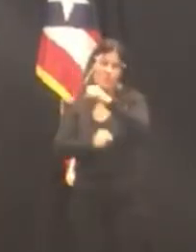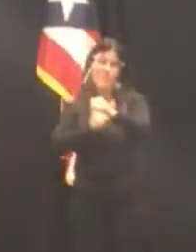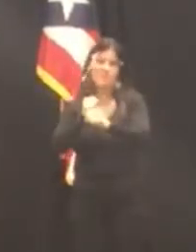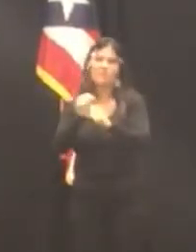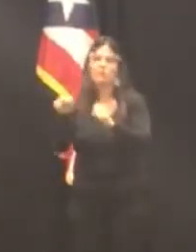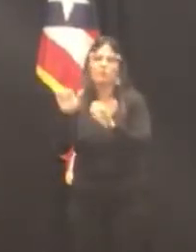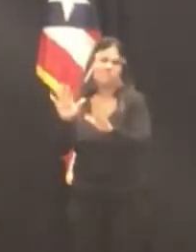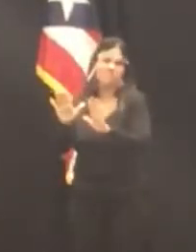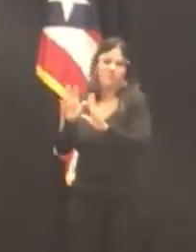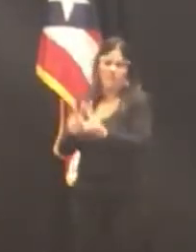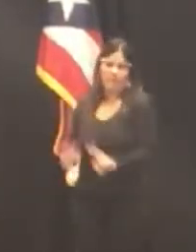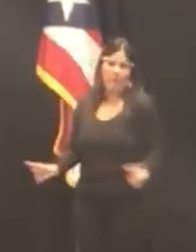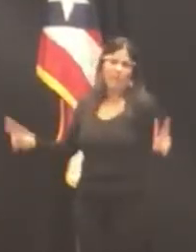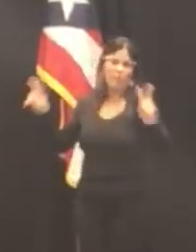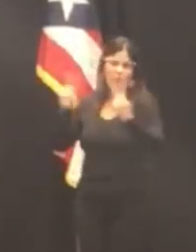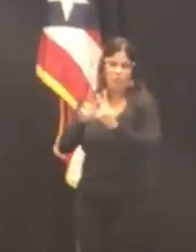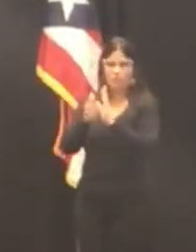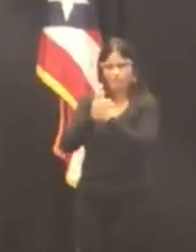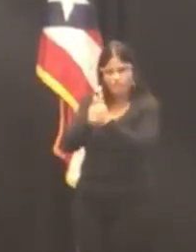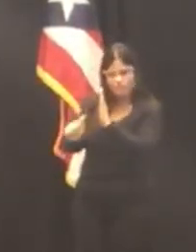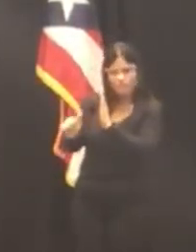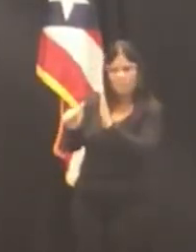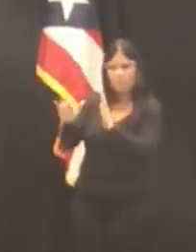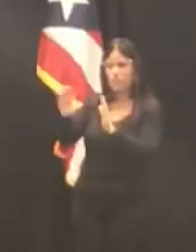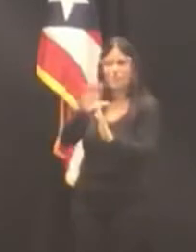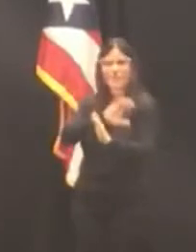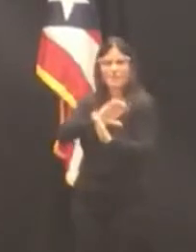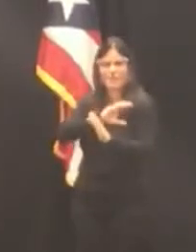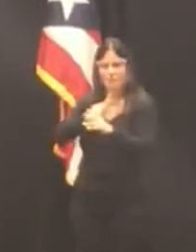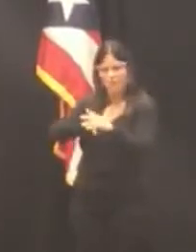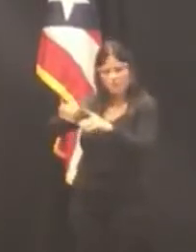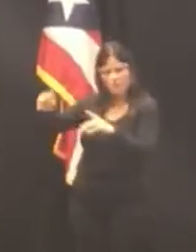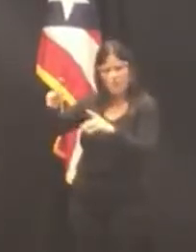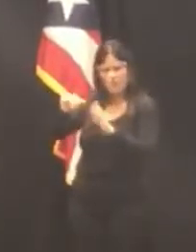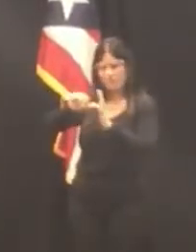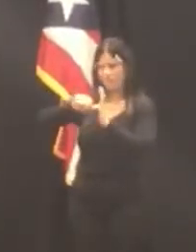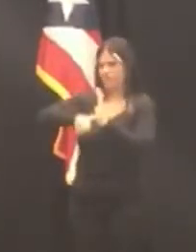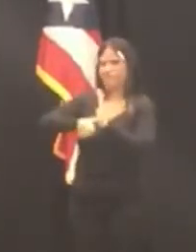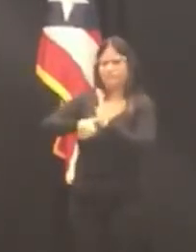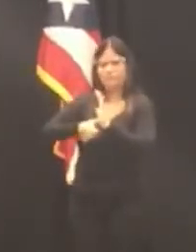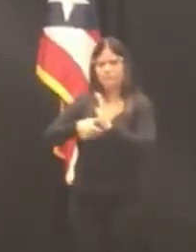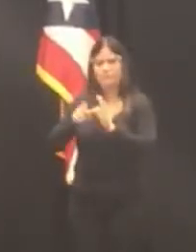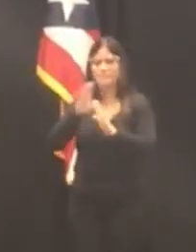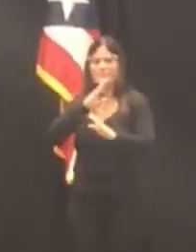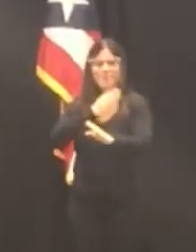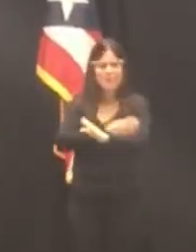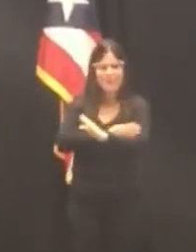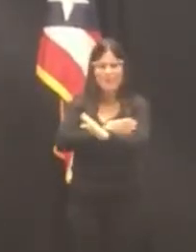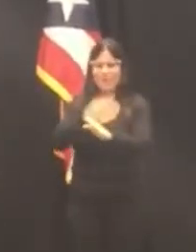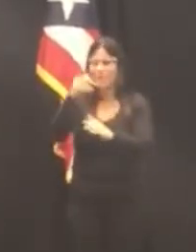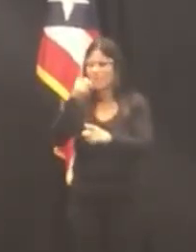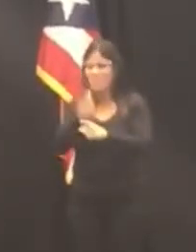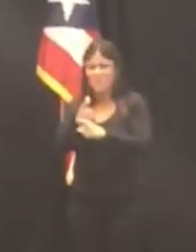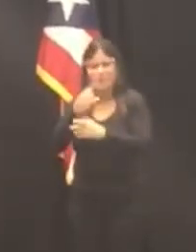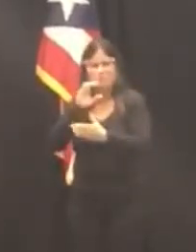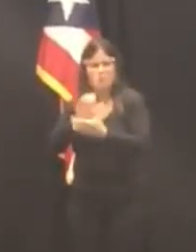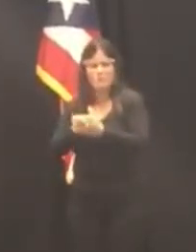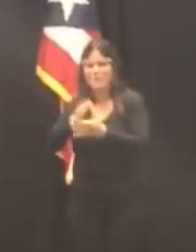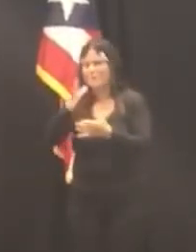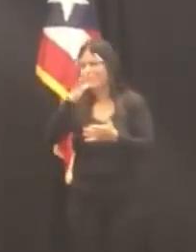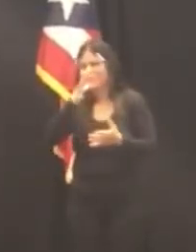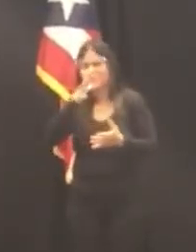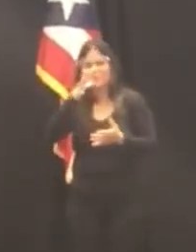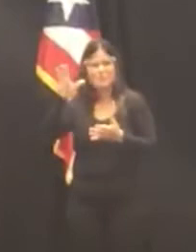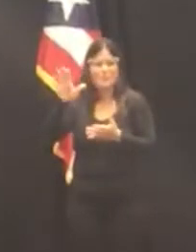personales que la distinguen como profesional hija hermana esposa y madre intachable por su